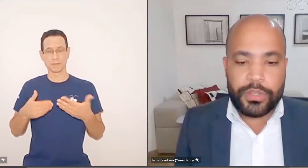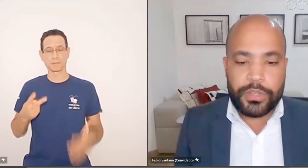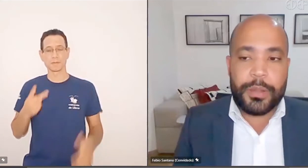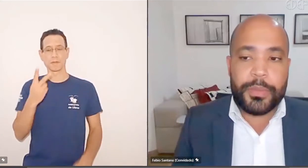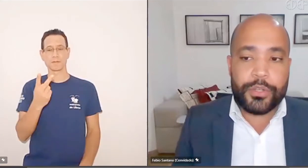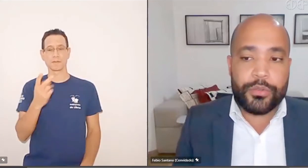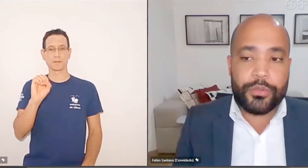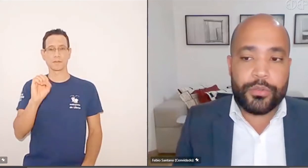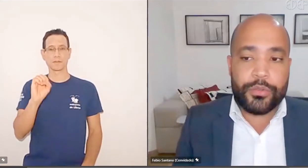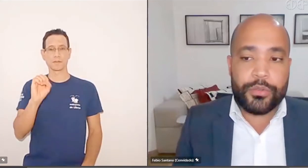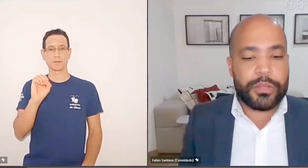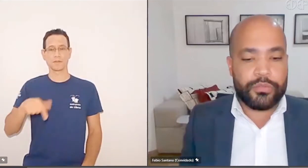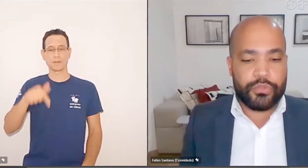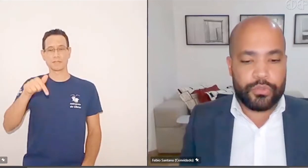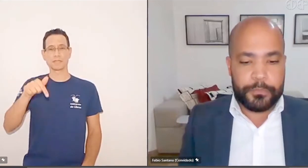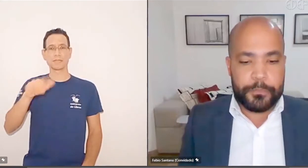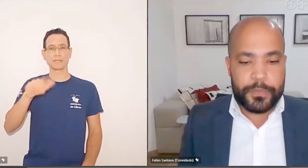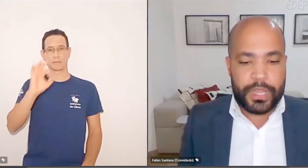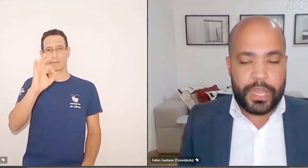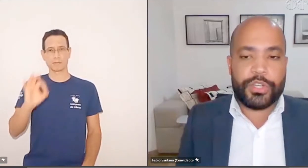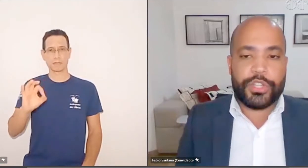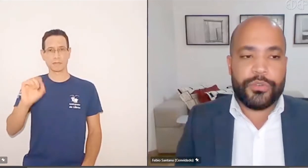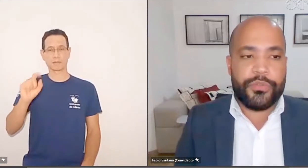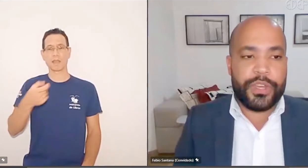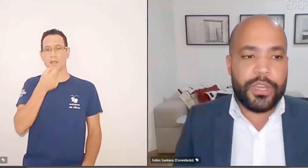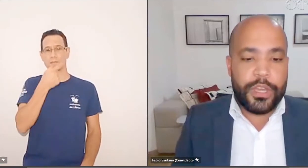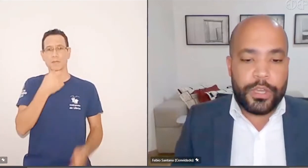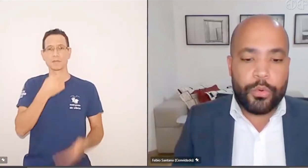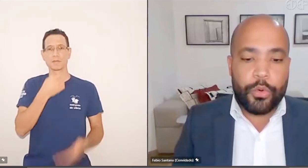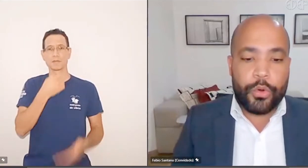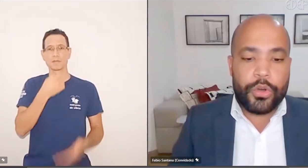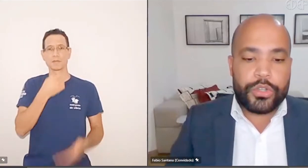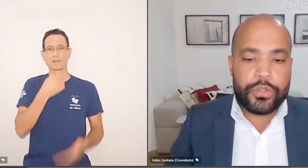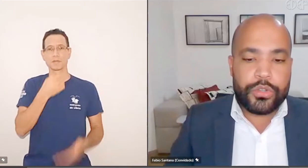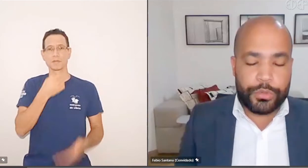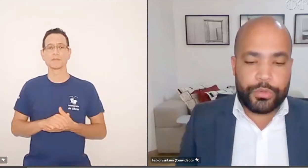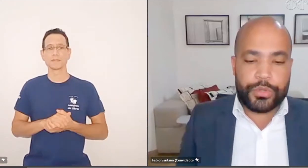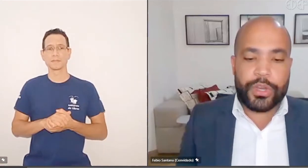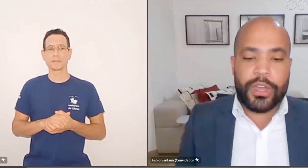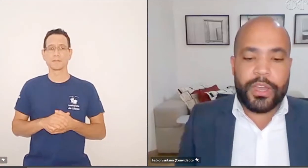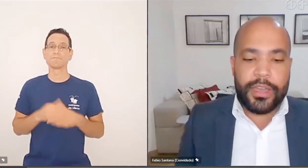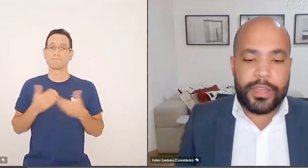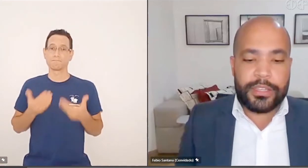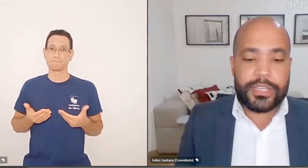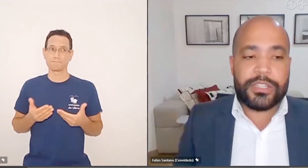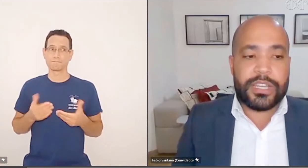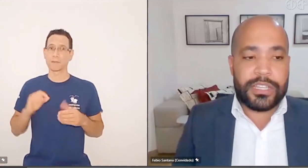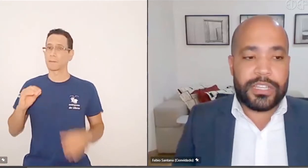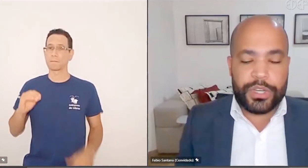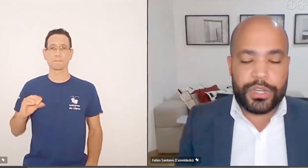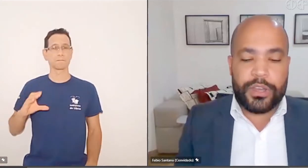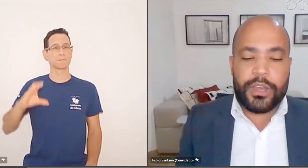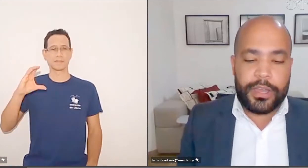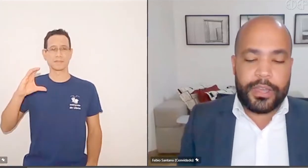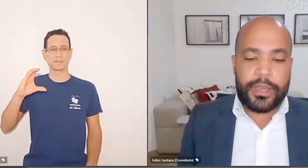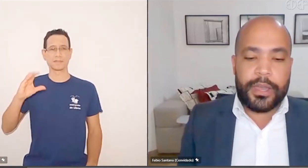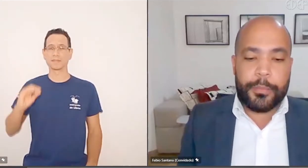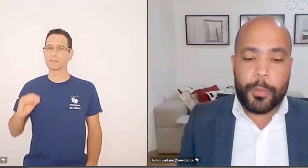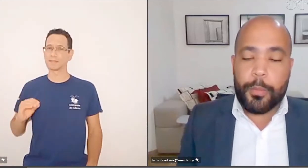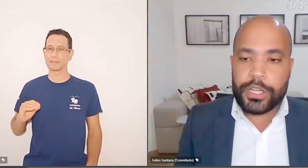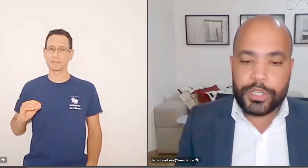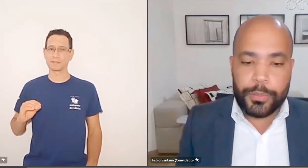% delas se referem a pedidos de medicamentos. Então, a gente vê que o grosso dos pedidos, das ações